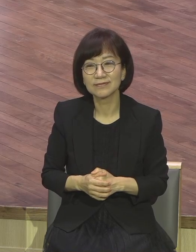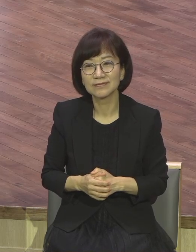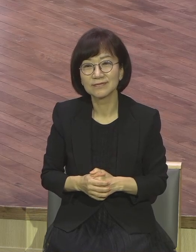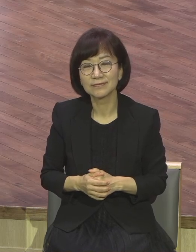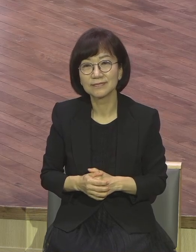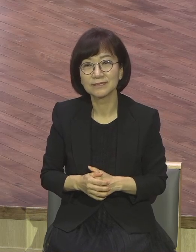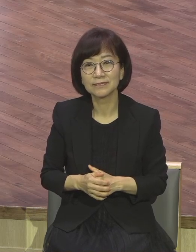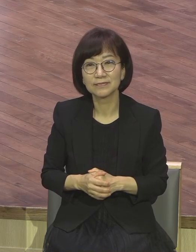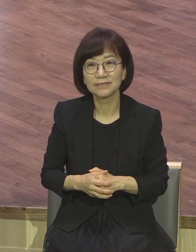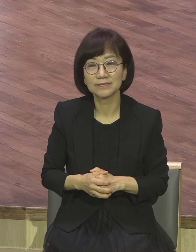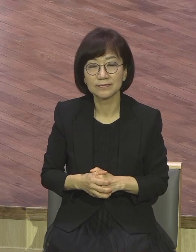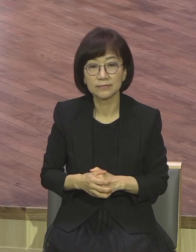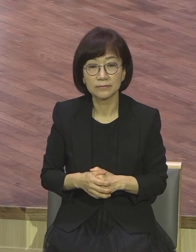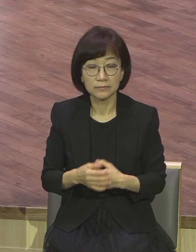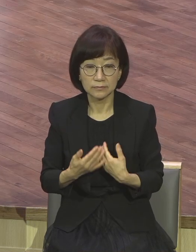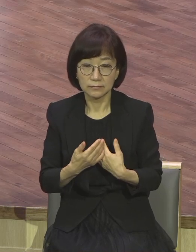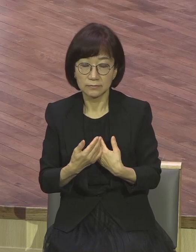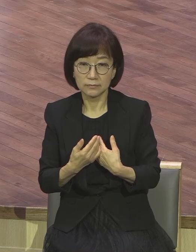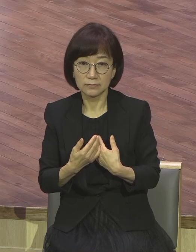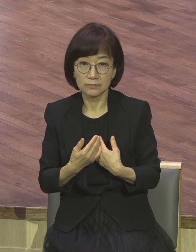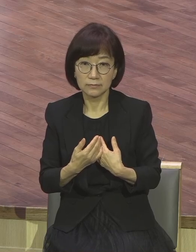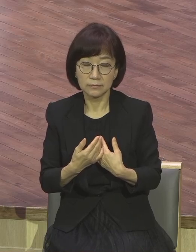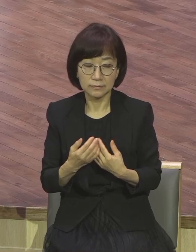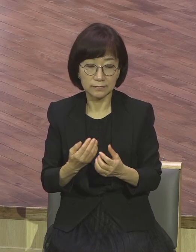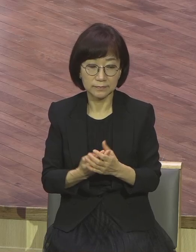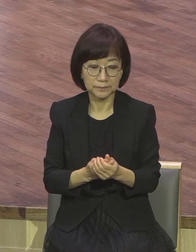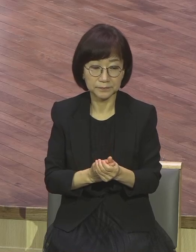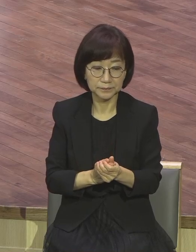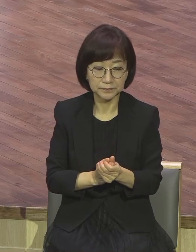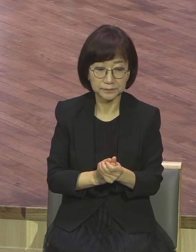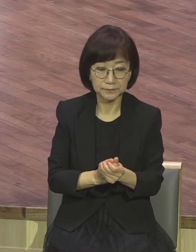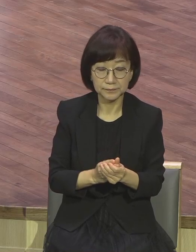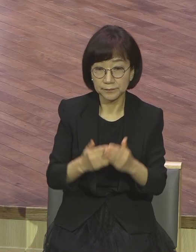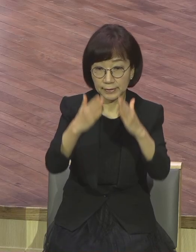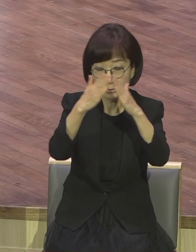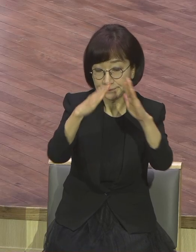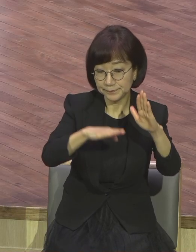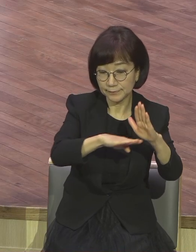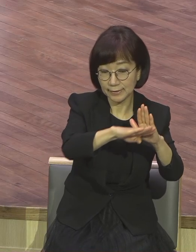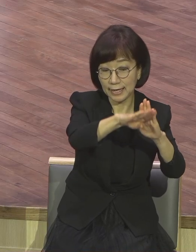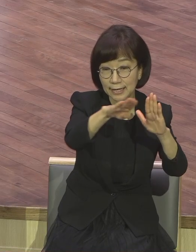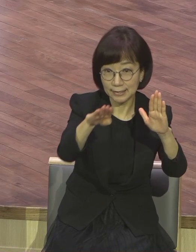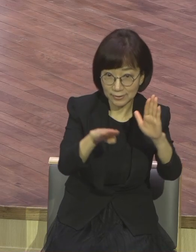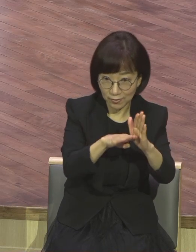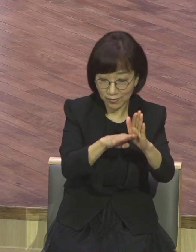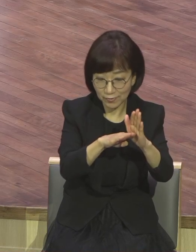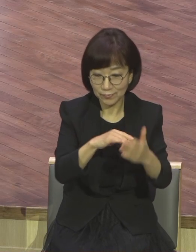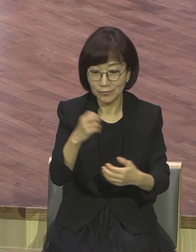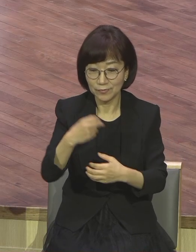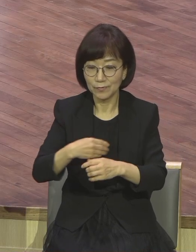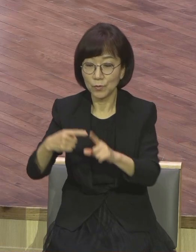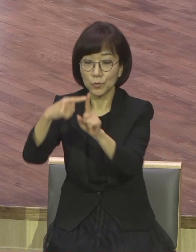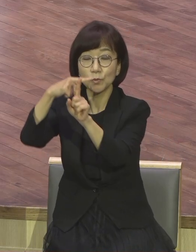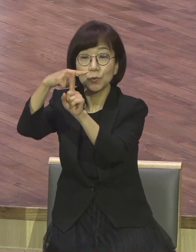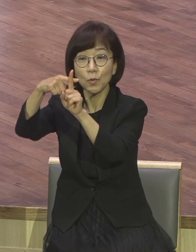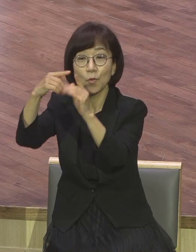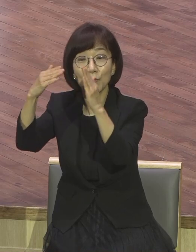어떻게 박살 내느냐. 가정과 교회에 있는 성도들에게